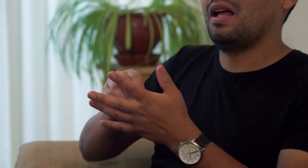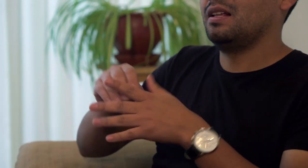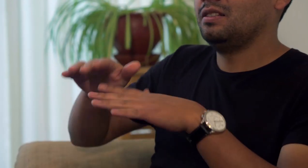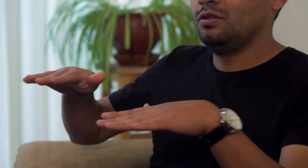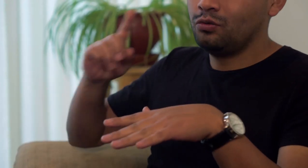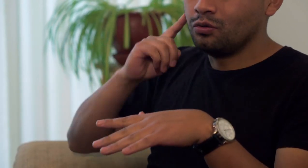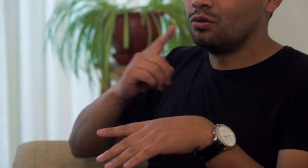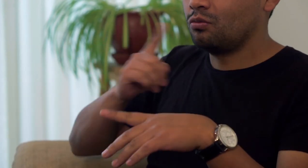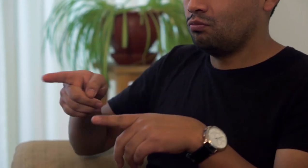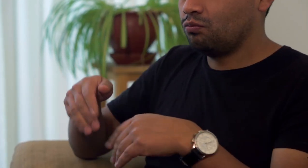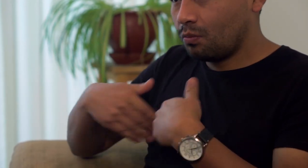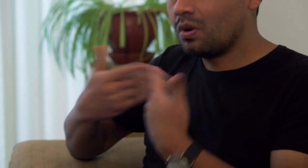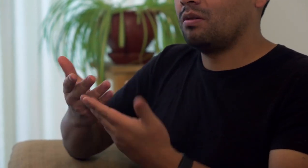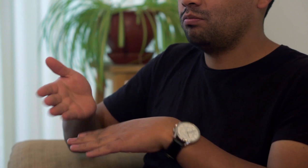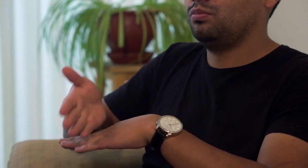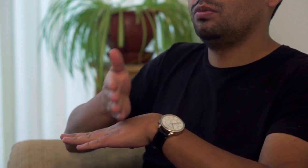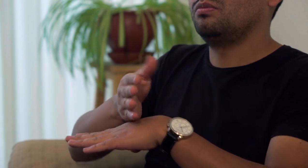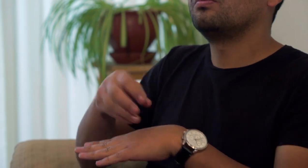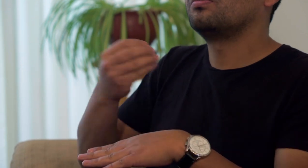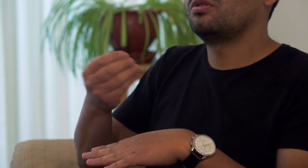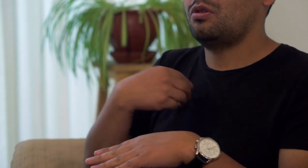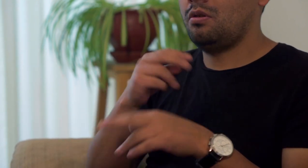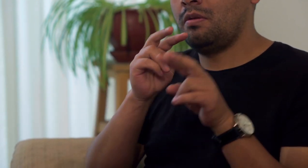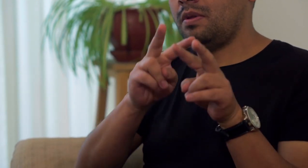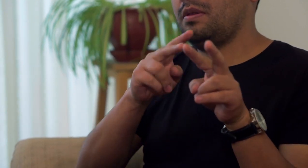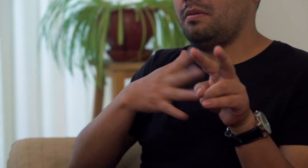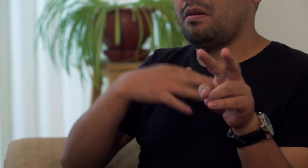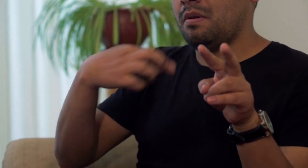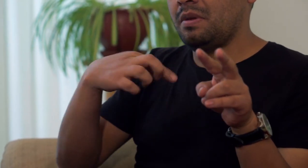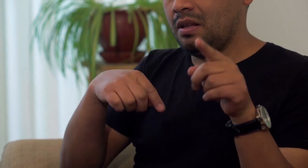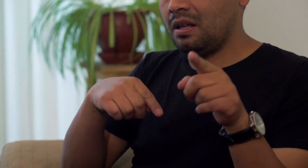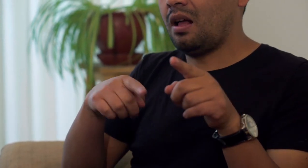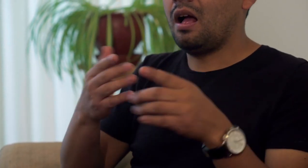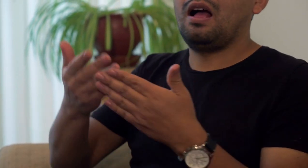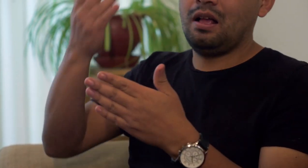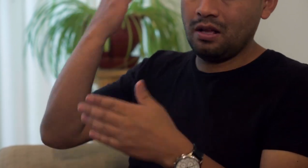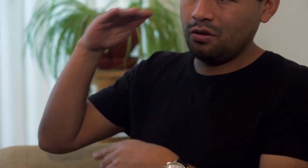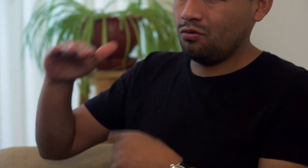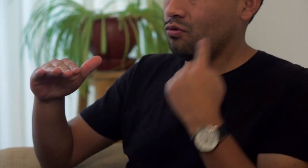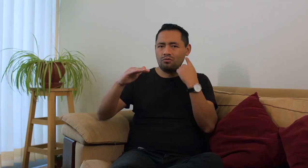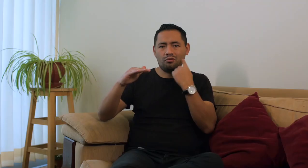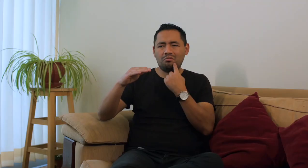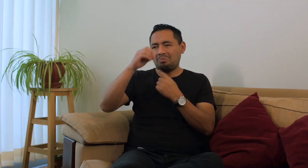que niños sordos puedan seguir aprendiendo más porque lo vi mi papá. Mi papá cuando era niño no sabía nada de señas